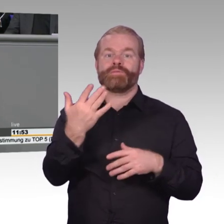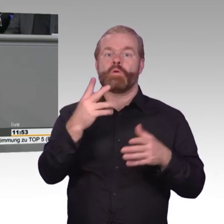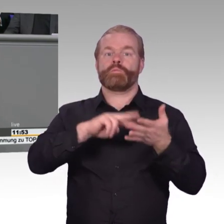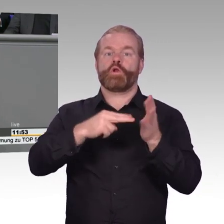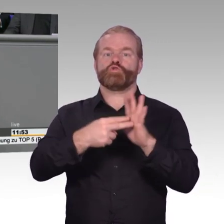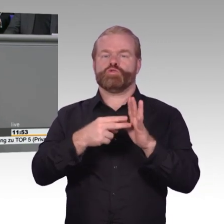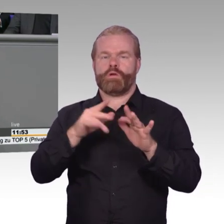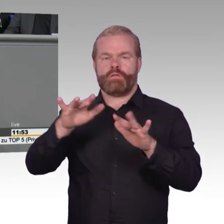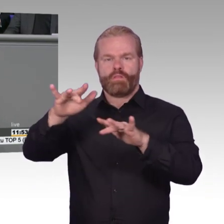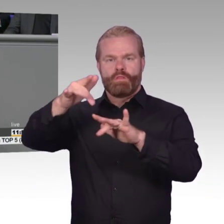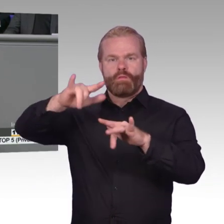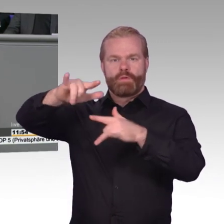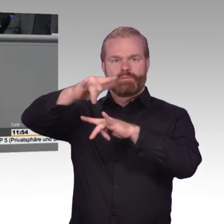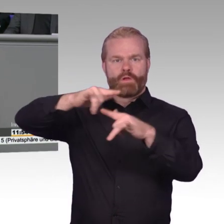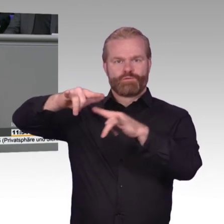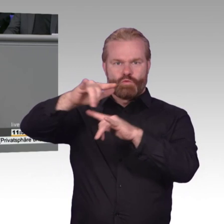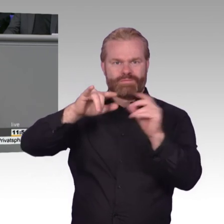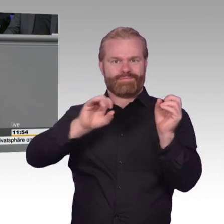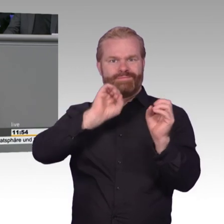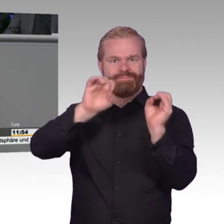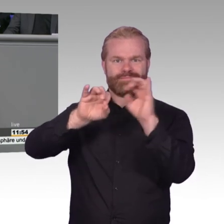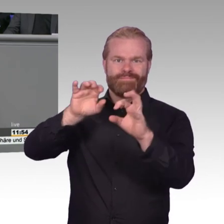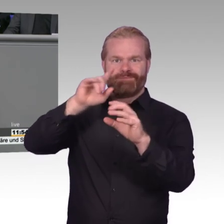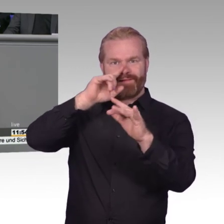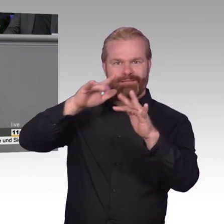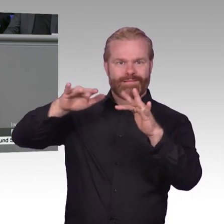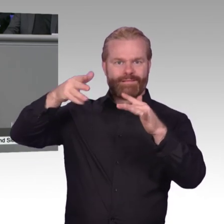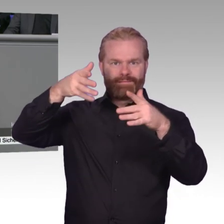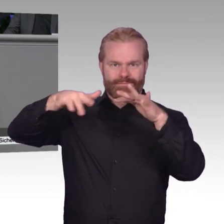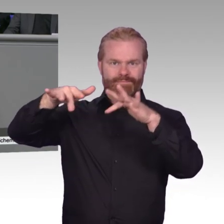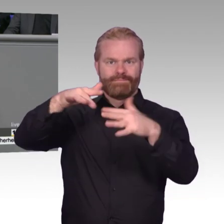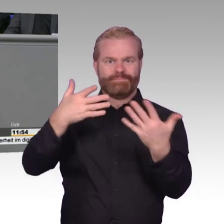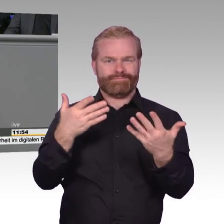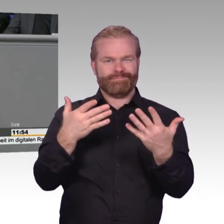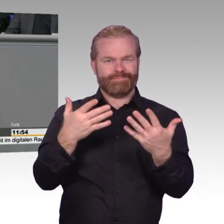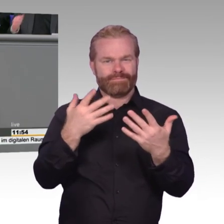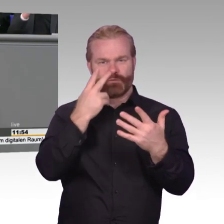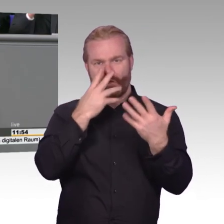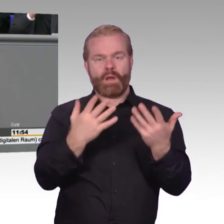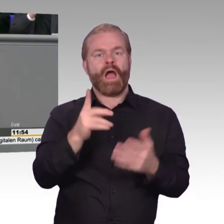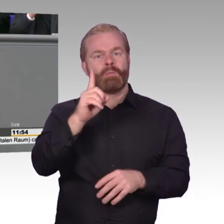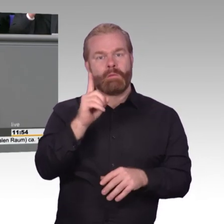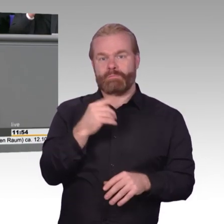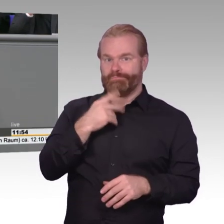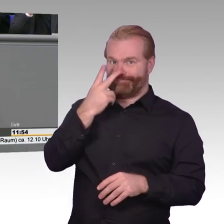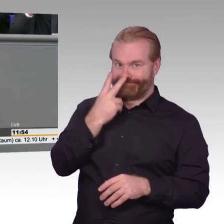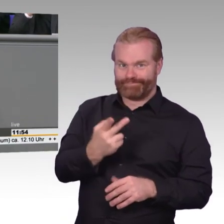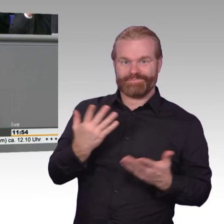Datenschutz, Verschlüsselung und Privatsphäre also. Was aber, wenn Cyberkriminelle sich in die Systeme hacken und all diese